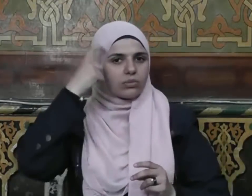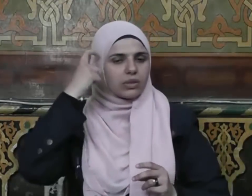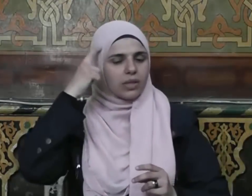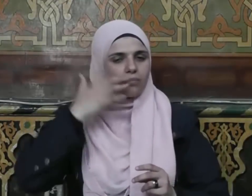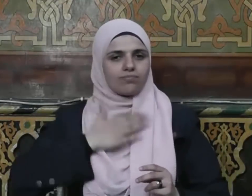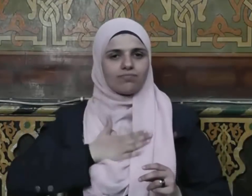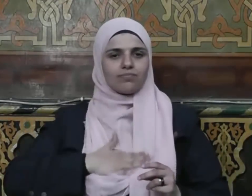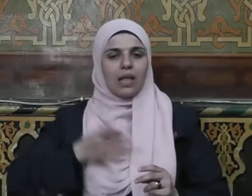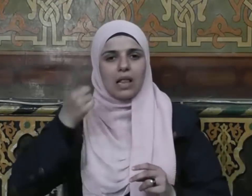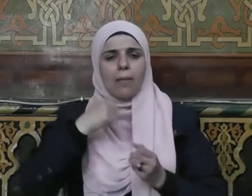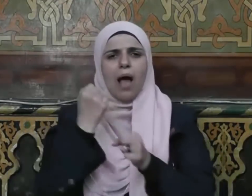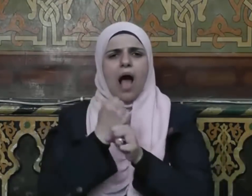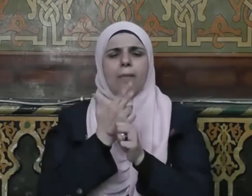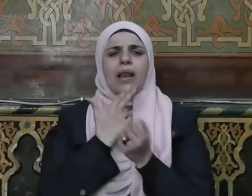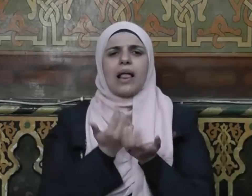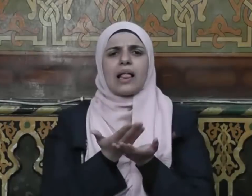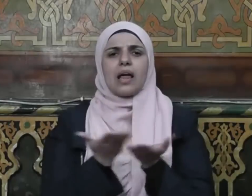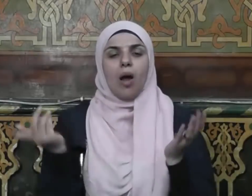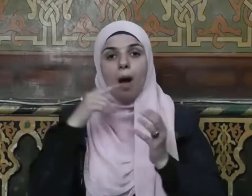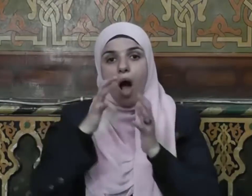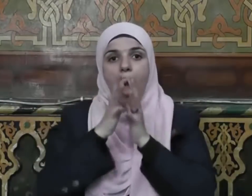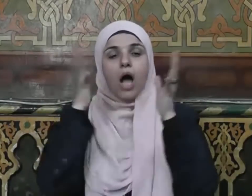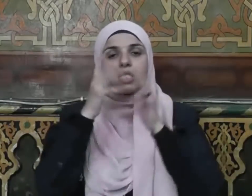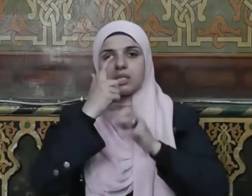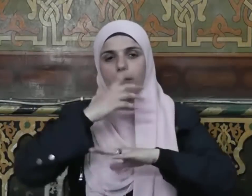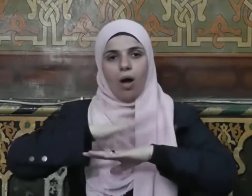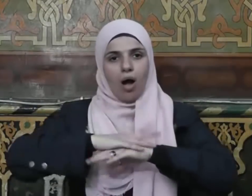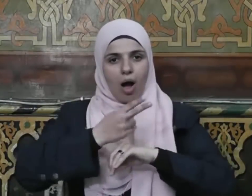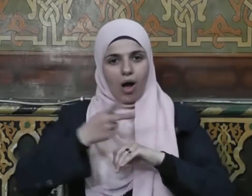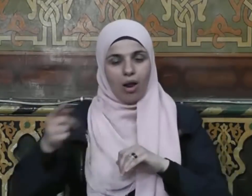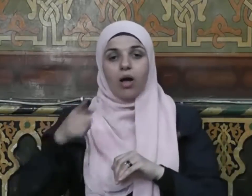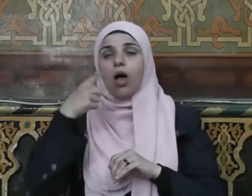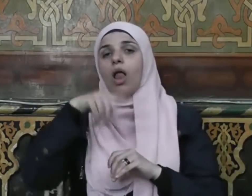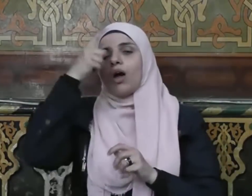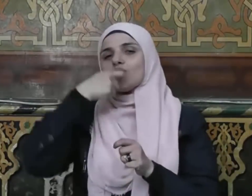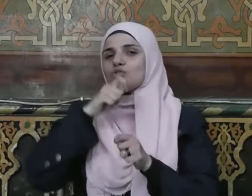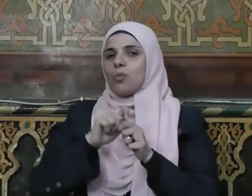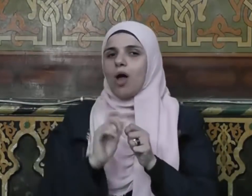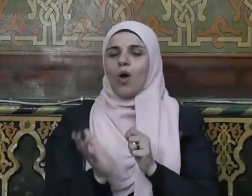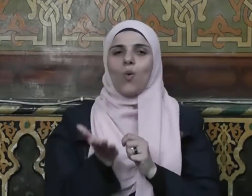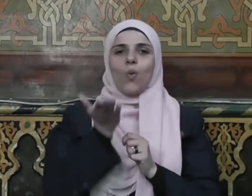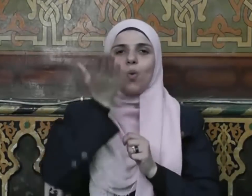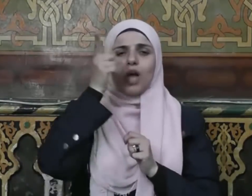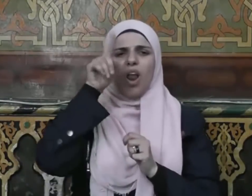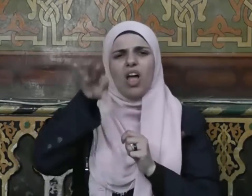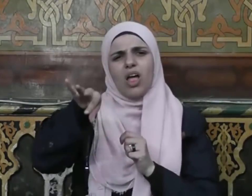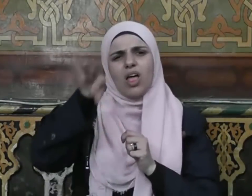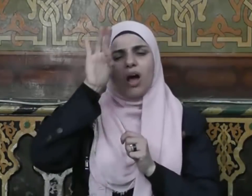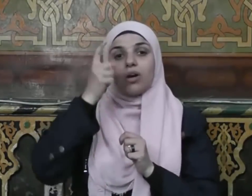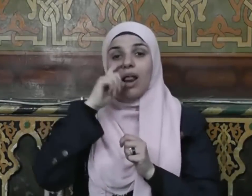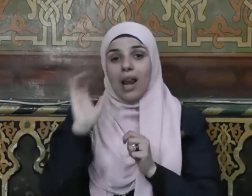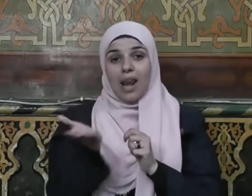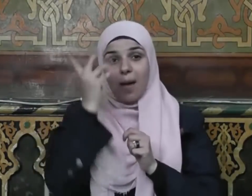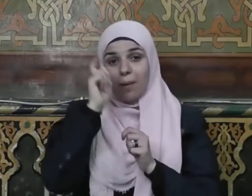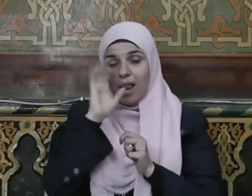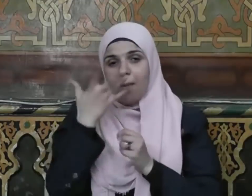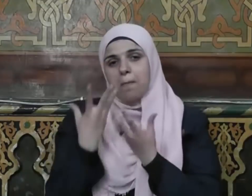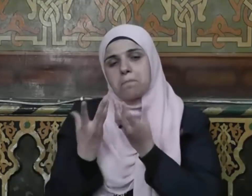الذهن وكريم الطباع وعظيم الأخلاق فإنه سبحانه وتعالى يختار لأنبيائه